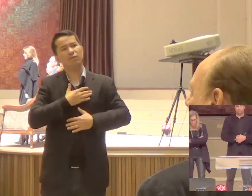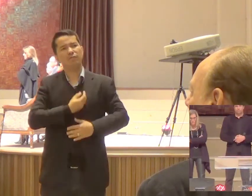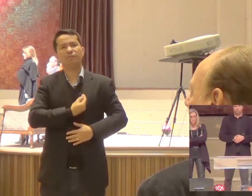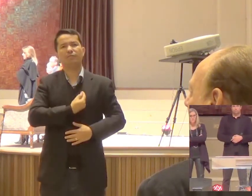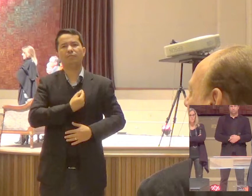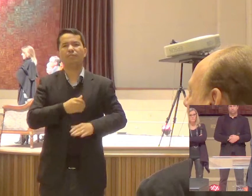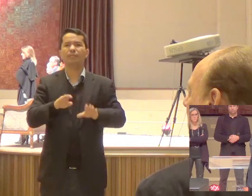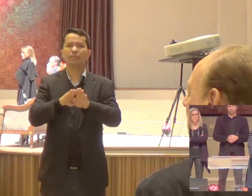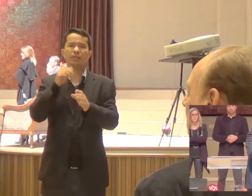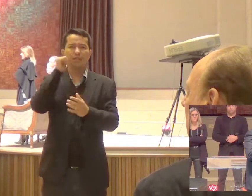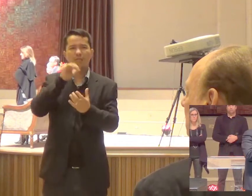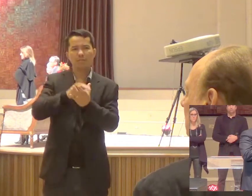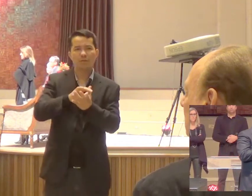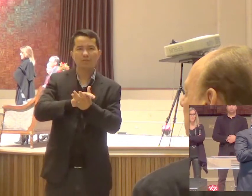Nós Nossos filhos São adultos já